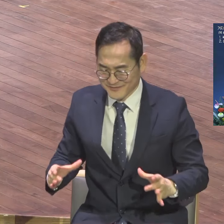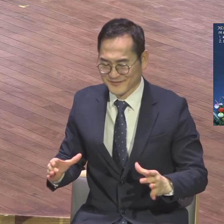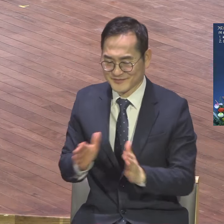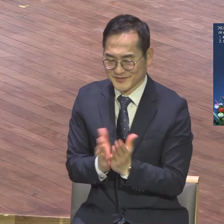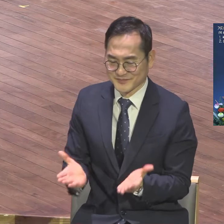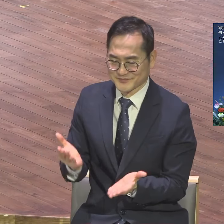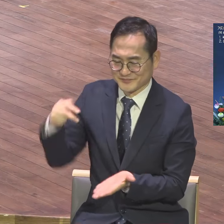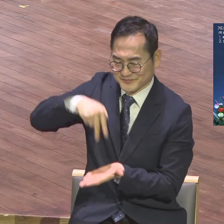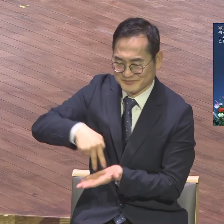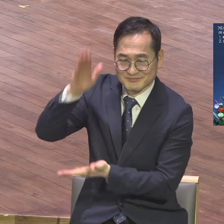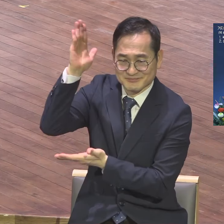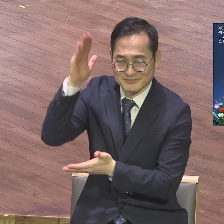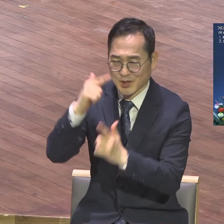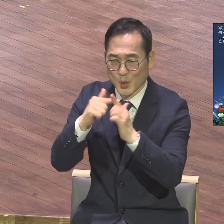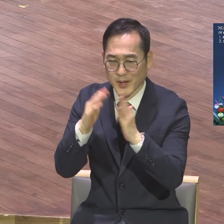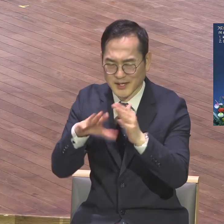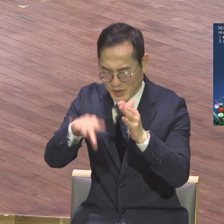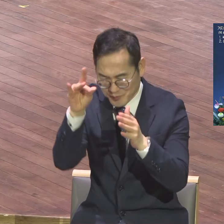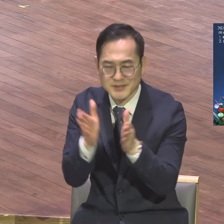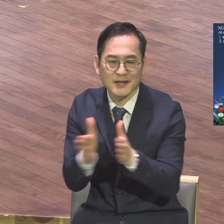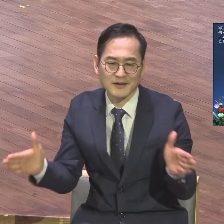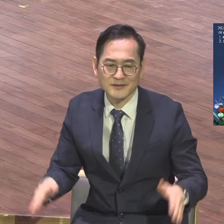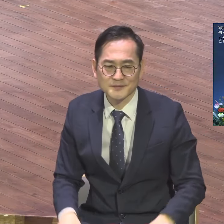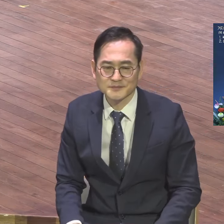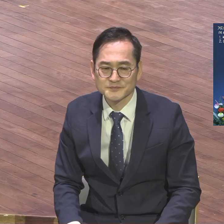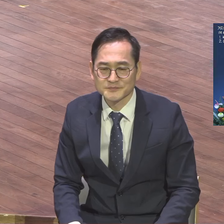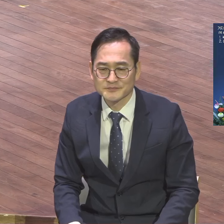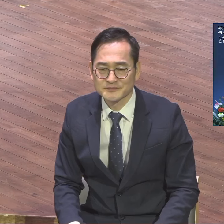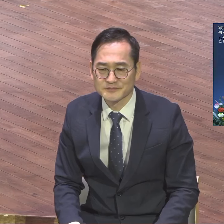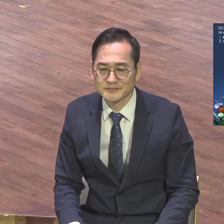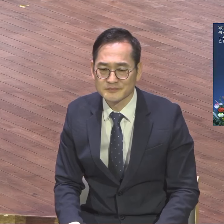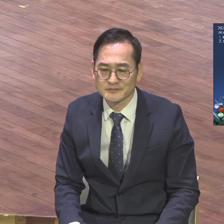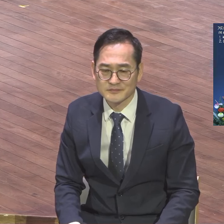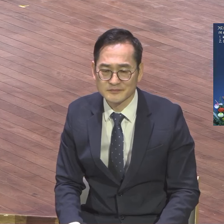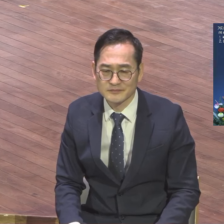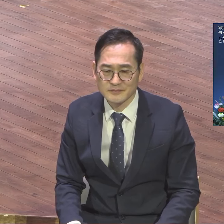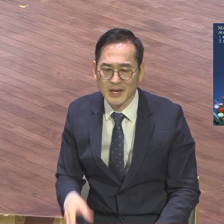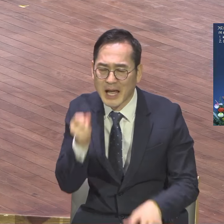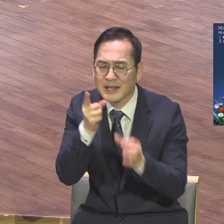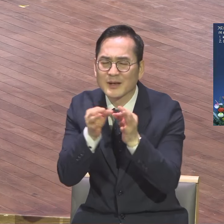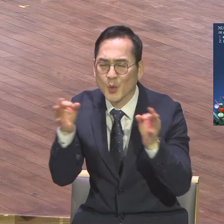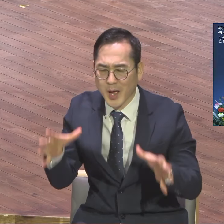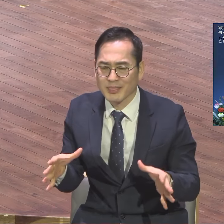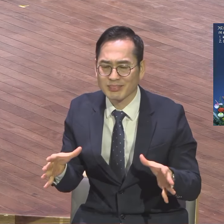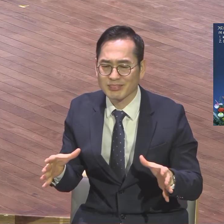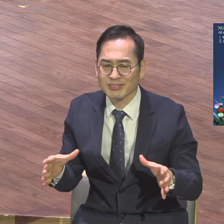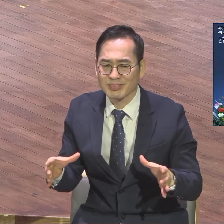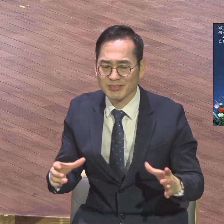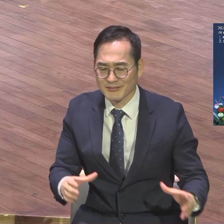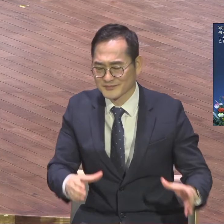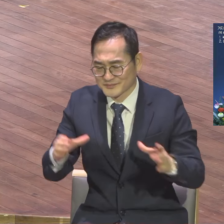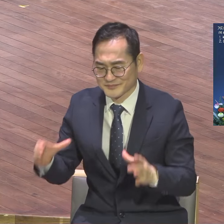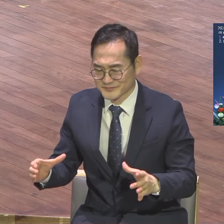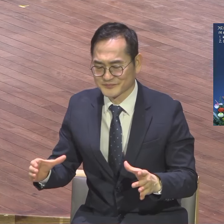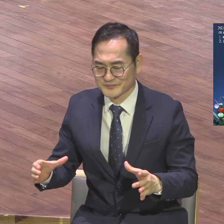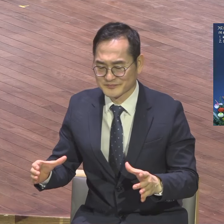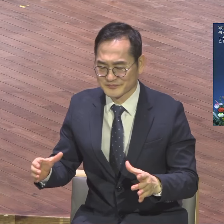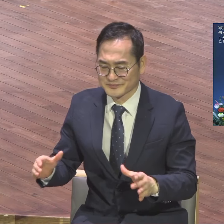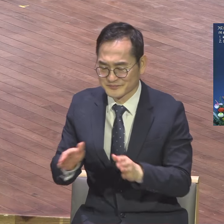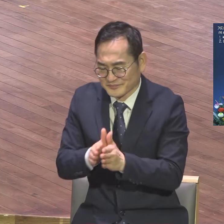9월 1일부터 그걸 한 달 동안 화장품 화장대 엎어서 광단 삼아서 한